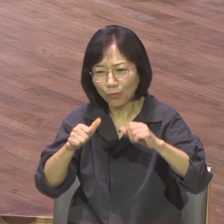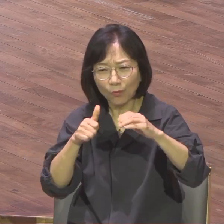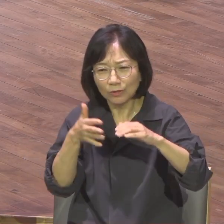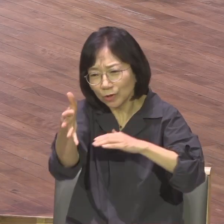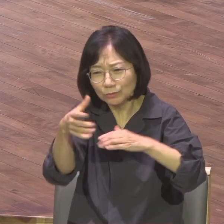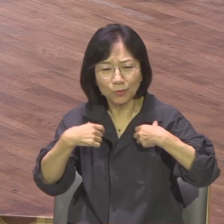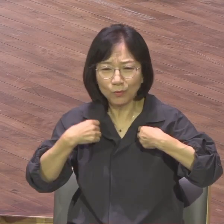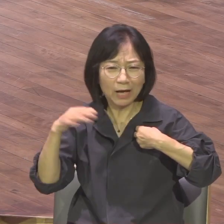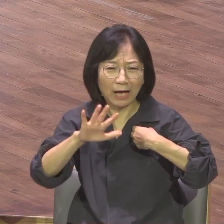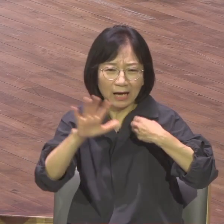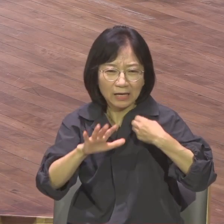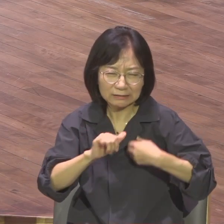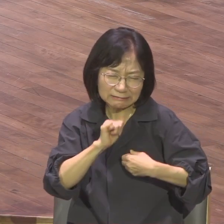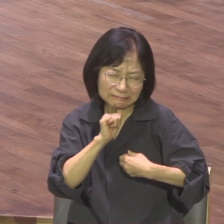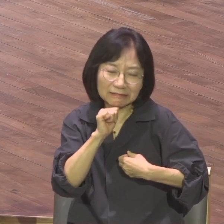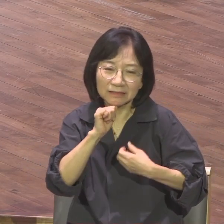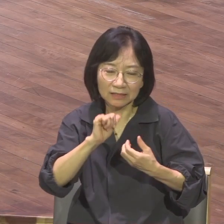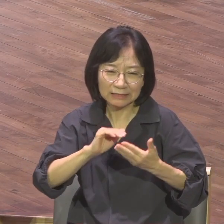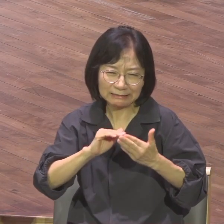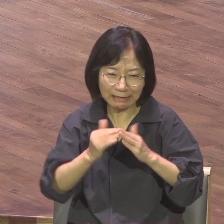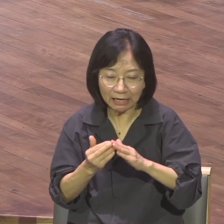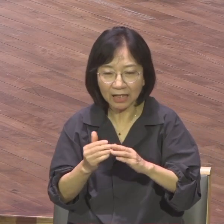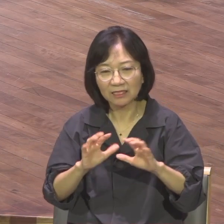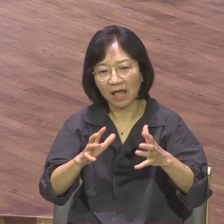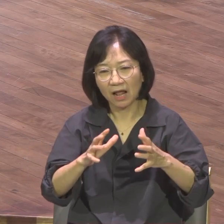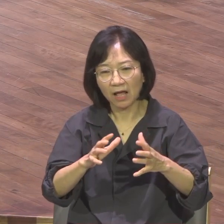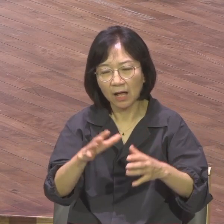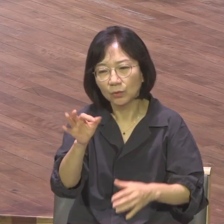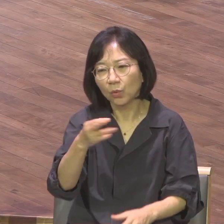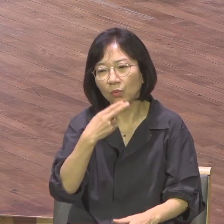그 가난하게 찢어진 나라에서 무슨 돈이 어디 있고 장비가 어디 있겠습니까?